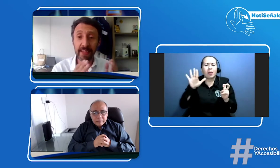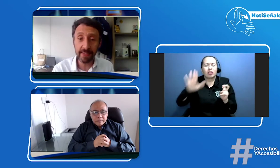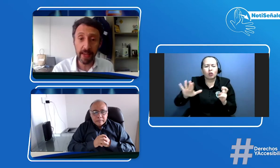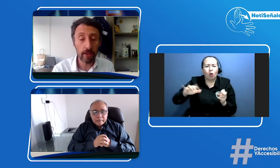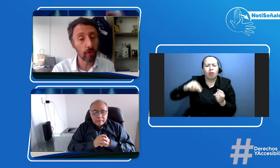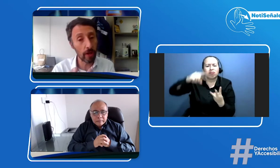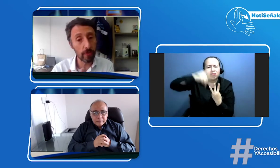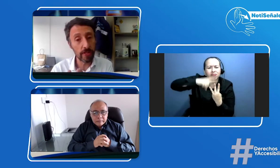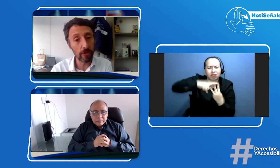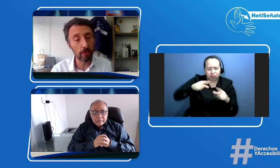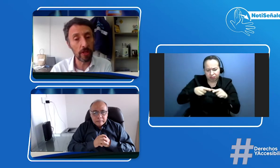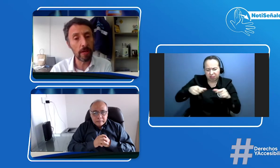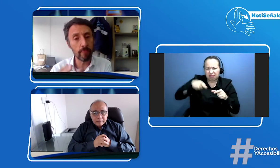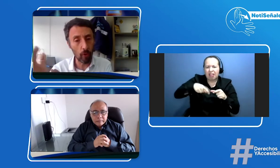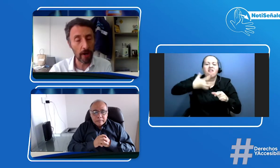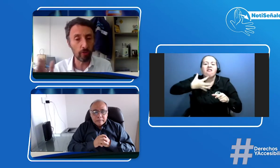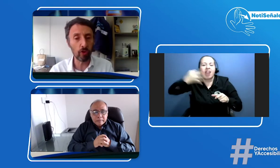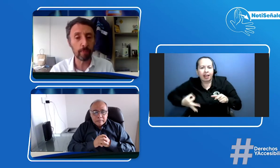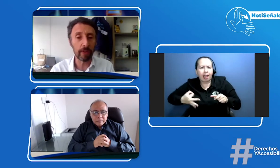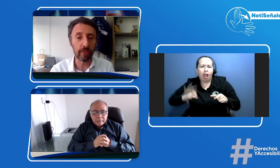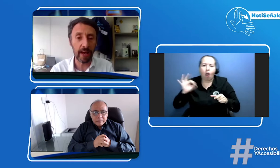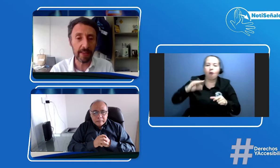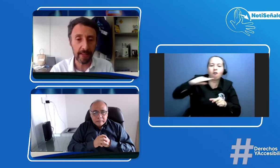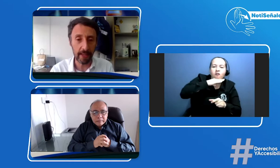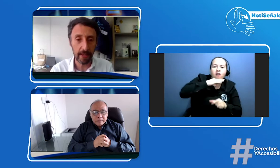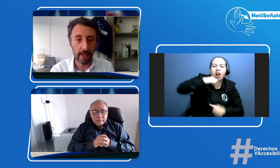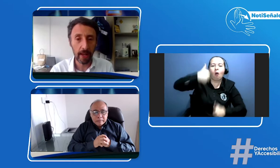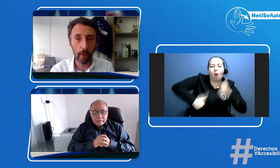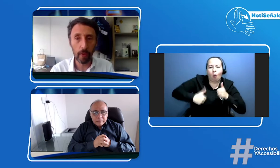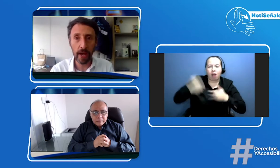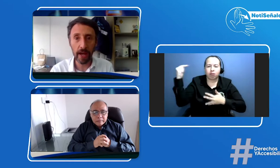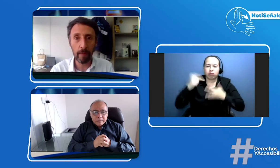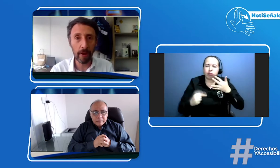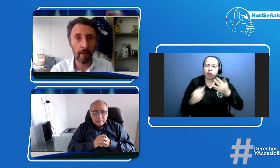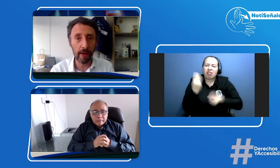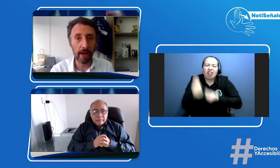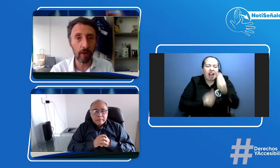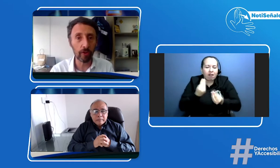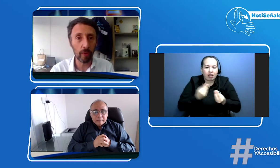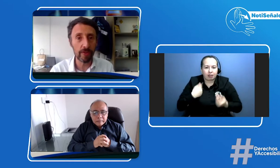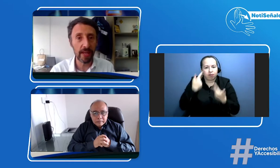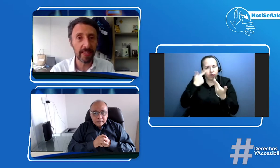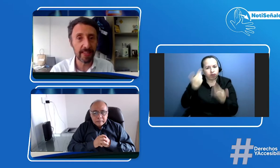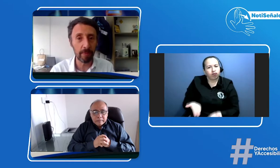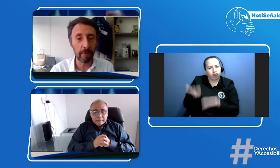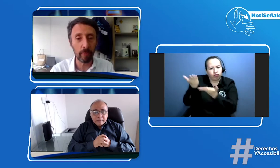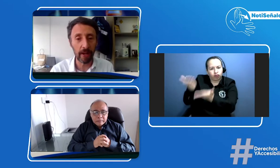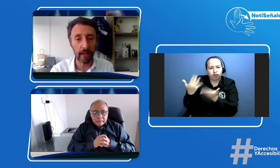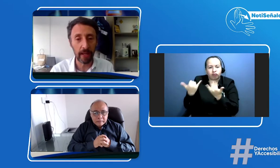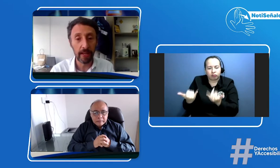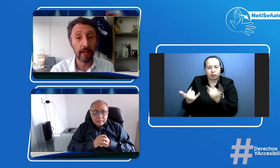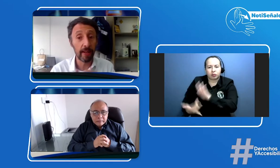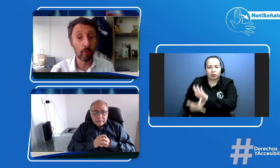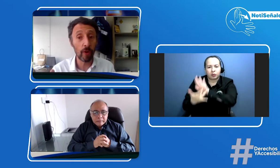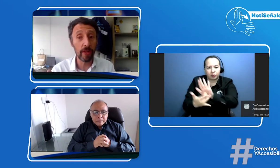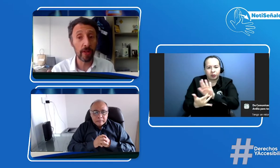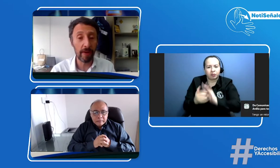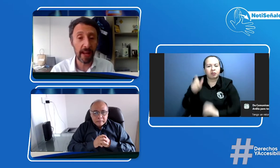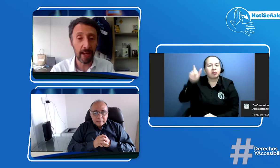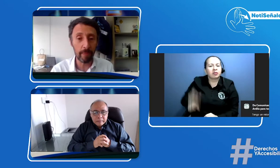es cierto qué no es cierto y cuáles son los pasos a seguir le voy a dar la palabra a José Luis en este momento para que les cuente de manera rápida